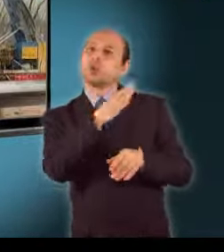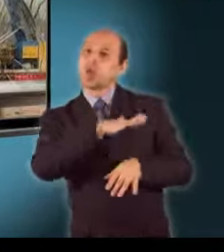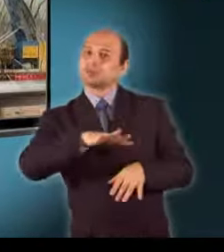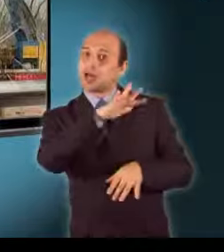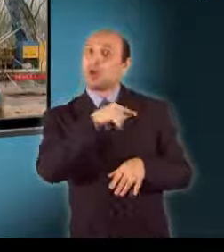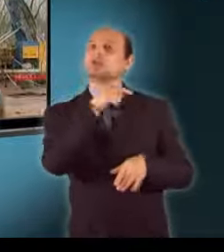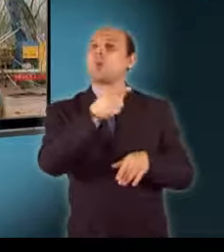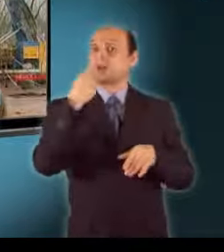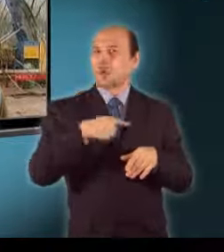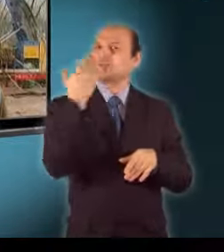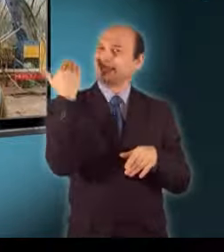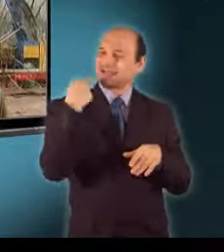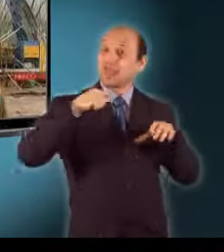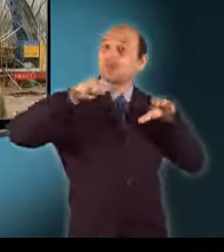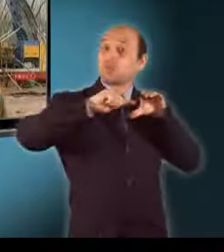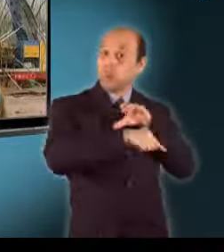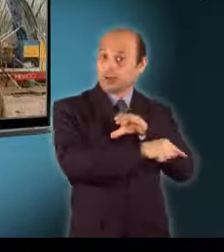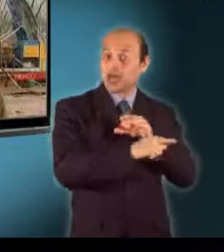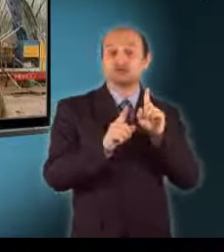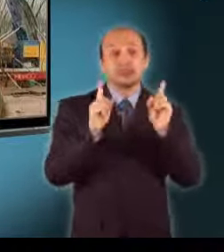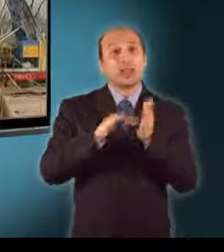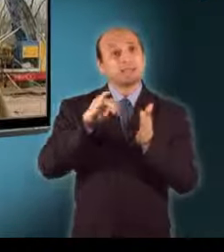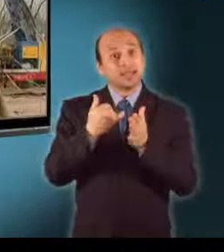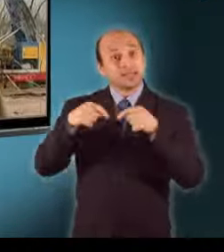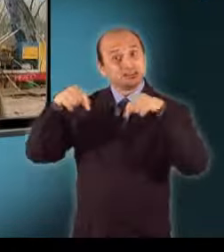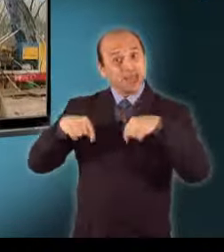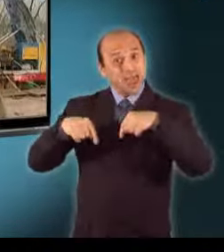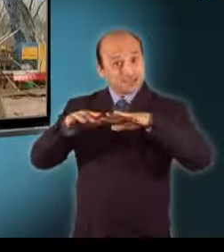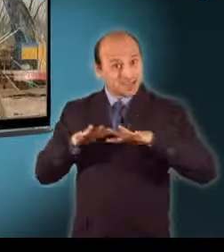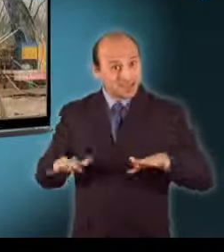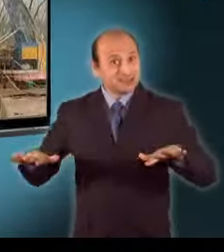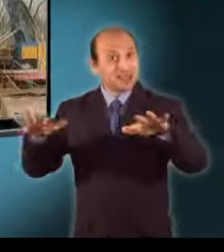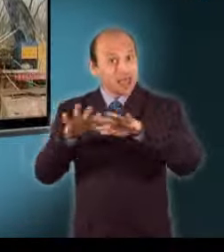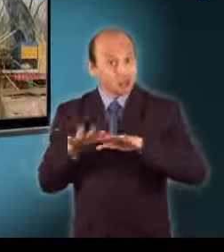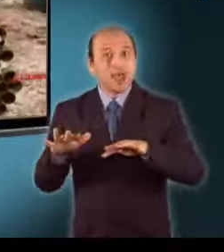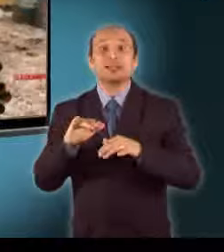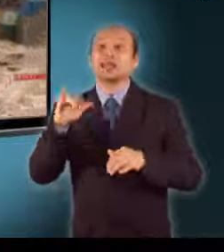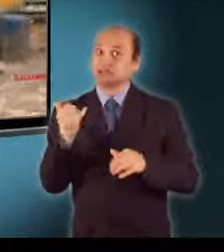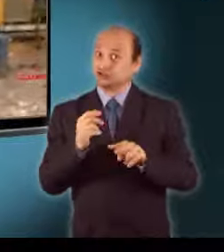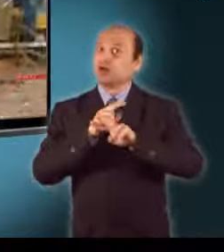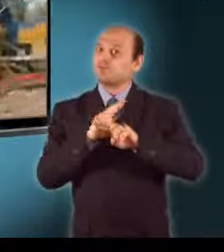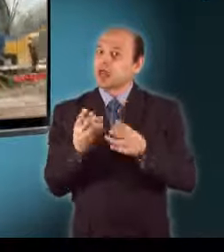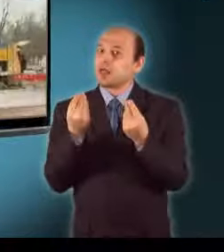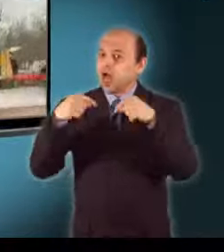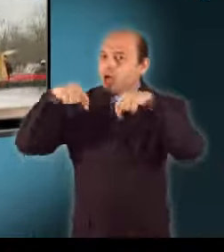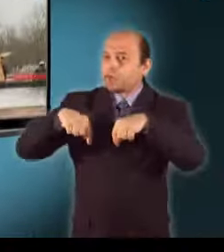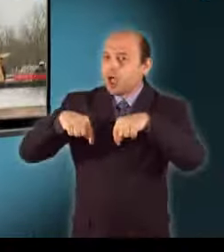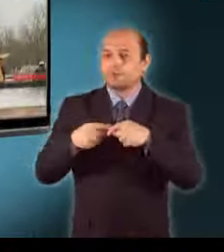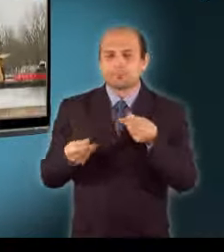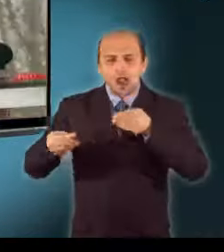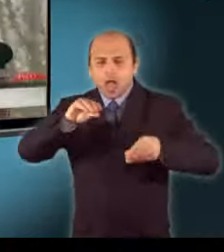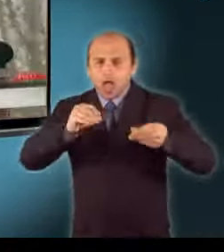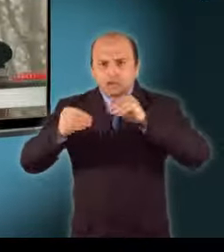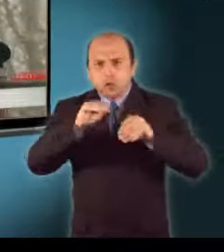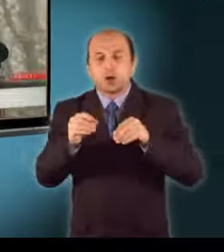voltak a régi bányászati tevékenységek. Uránkészlet ezen a területen is van. A laboratóriumi eredményeket tavaszra